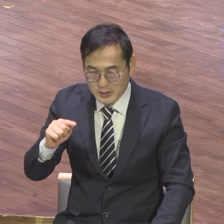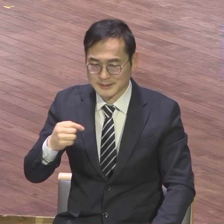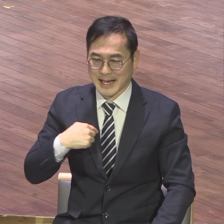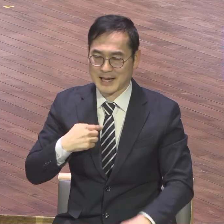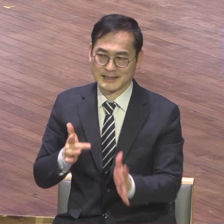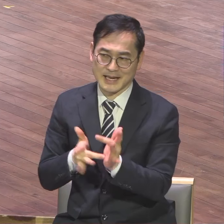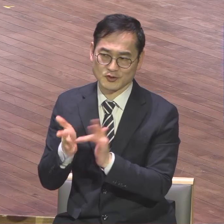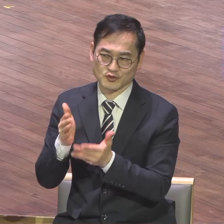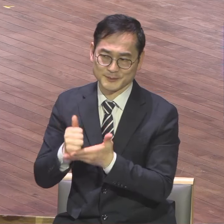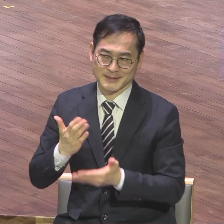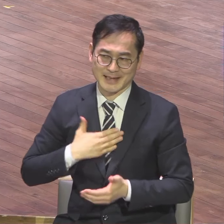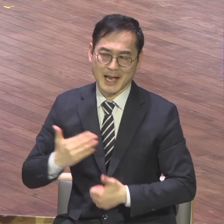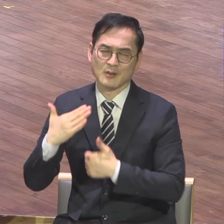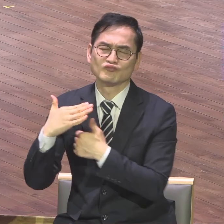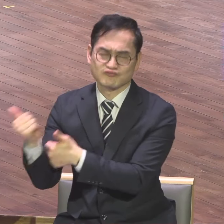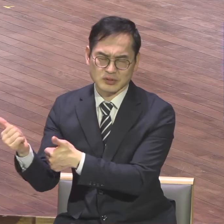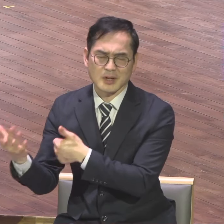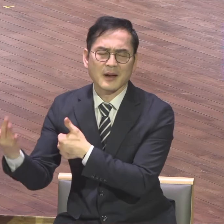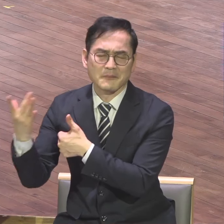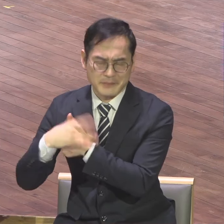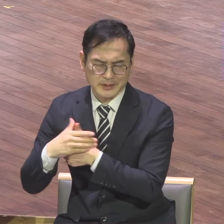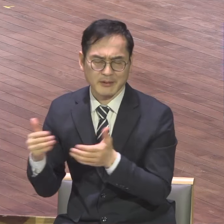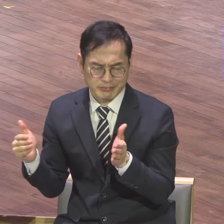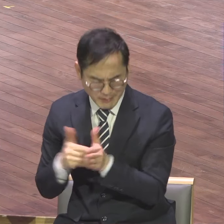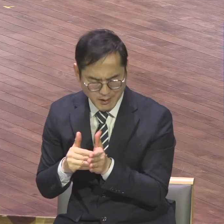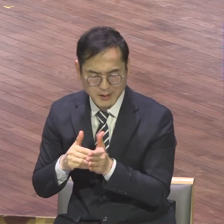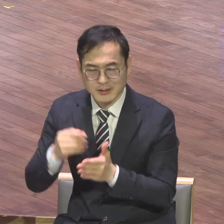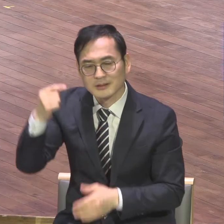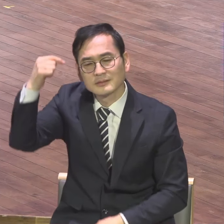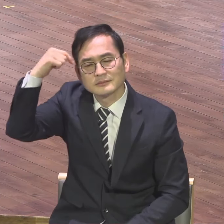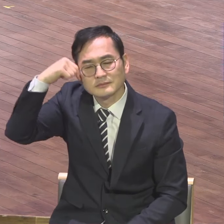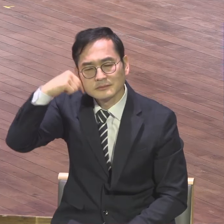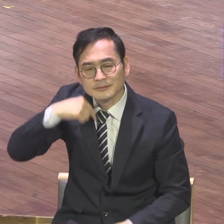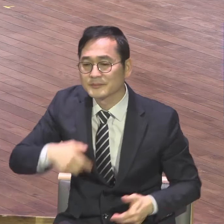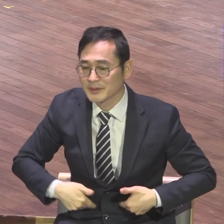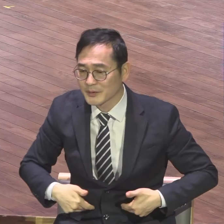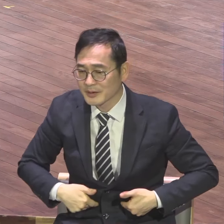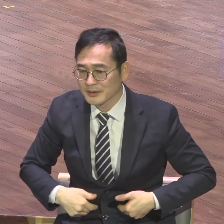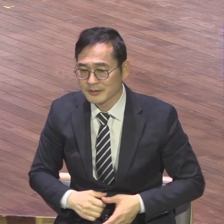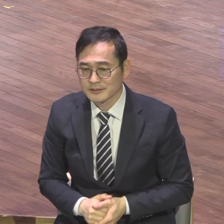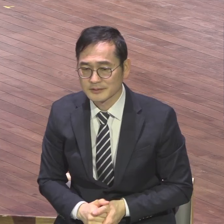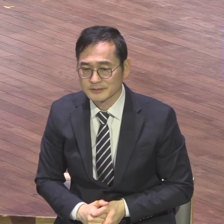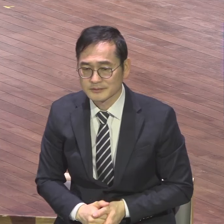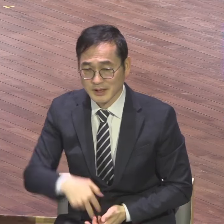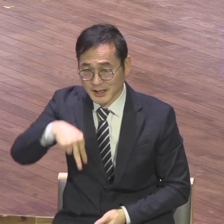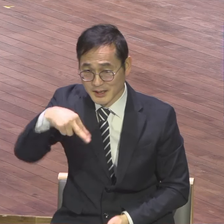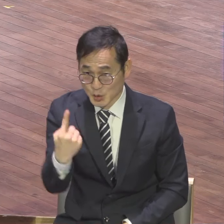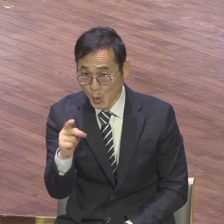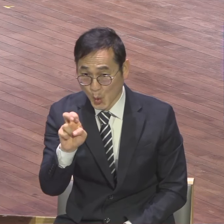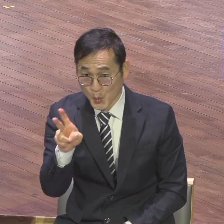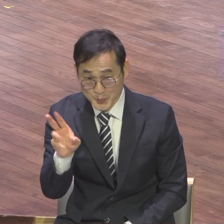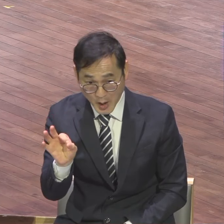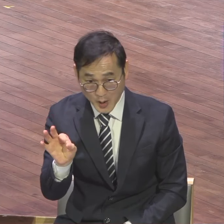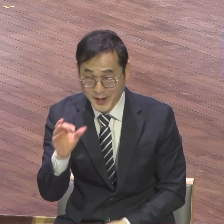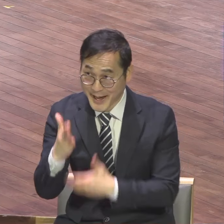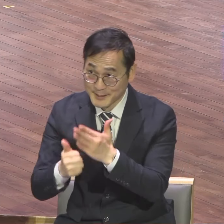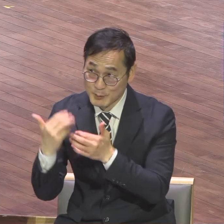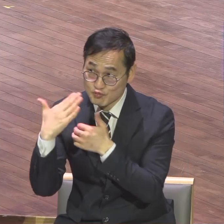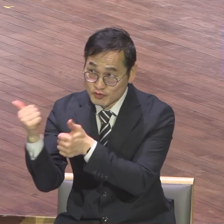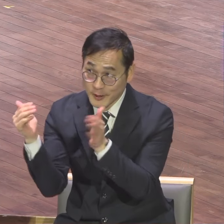부르심을 받았다 소명 의식 소명 의식 있어야 돼요 소명 의식이 없는